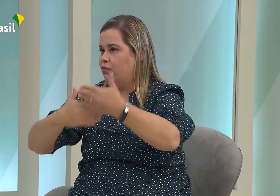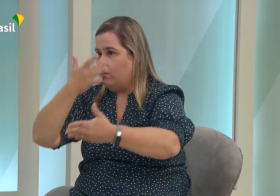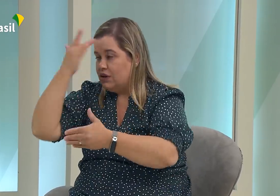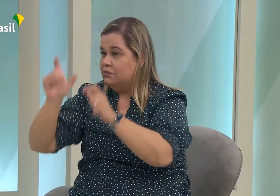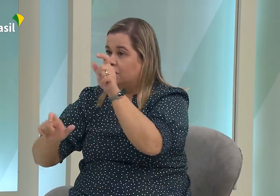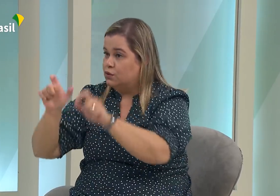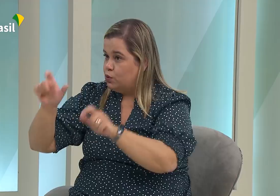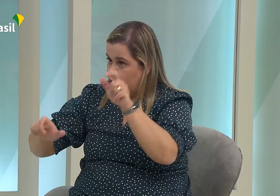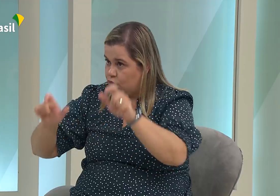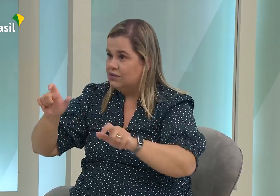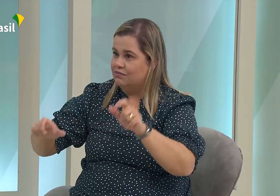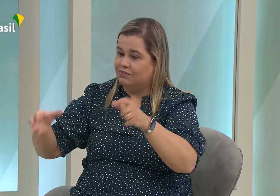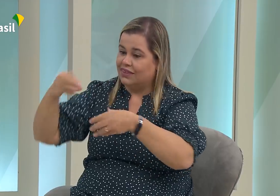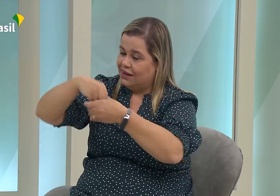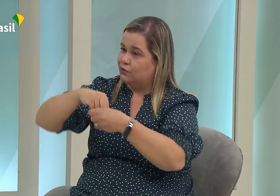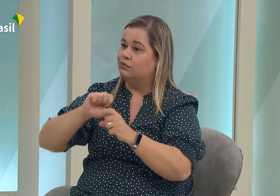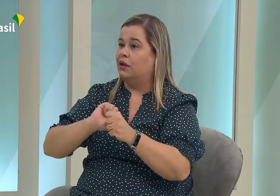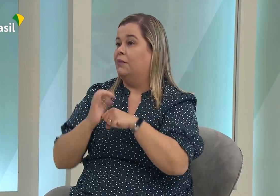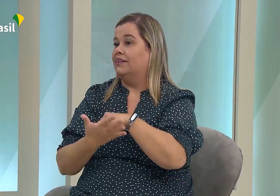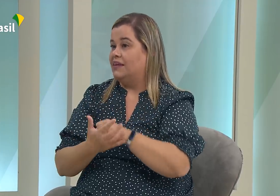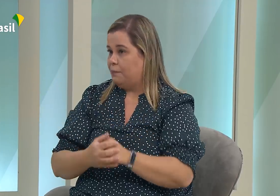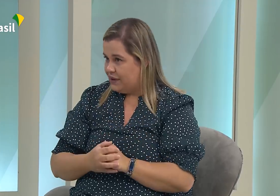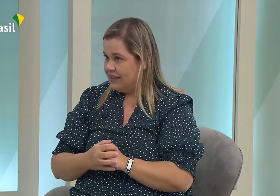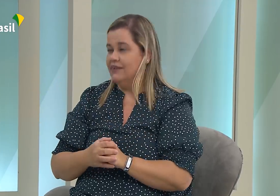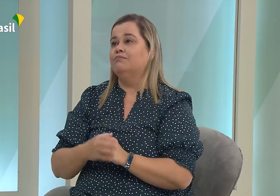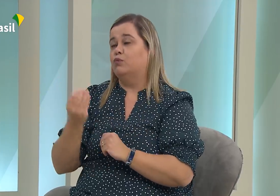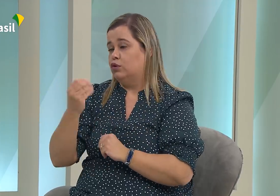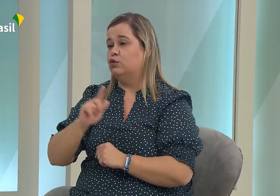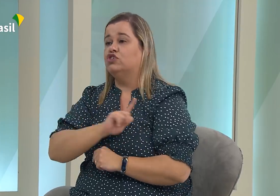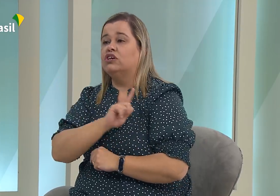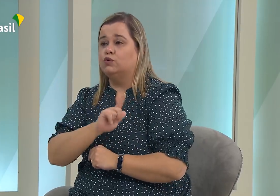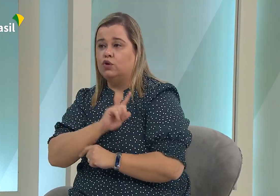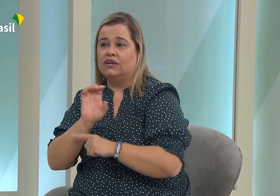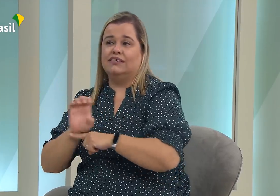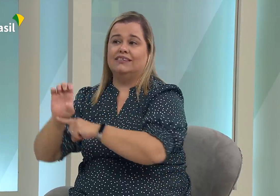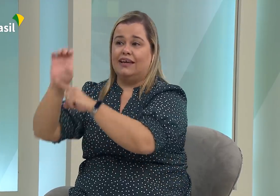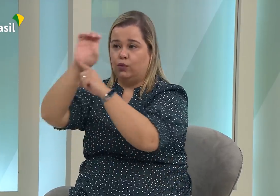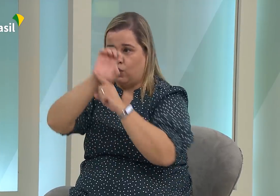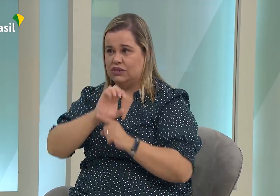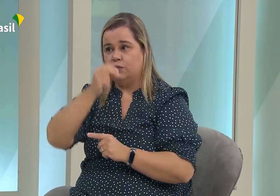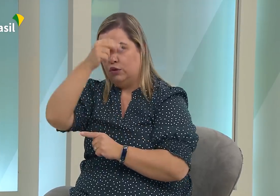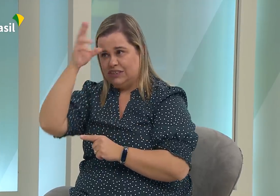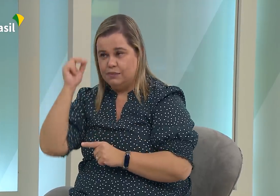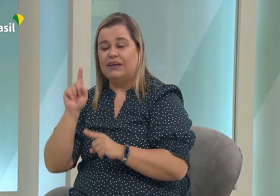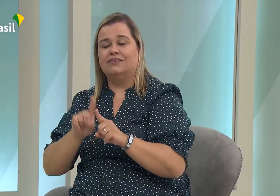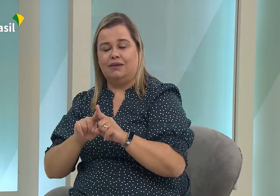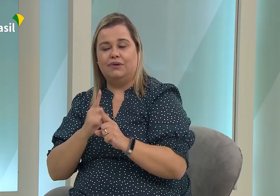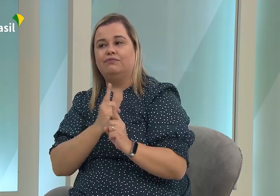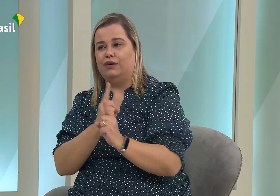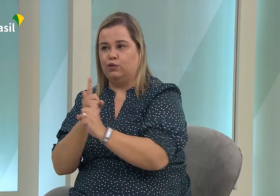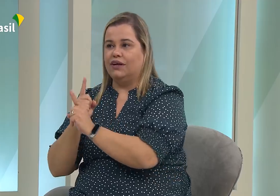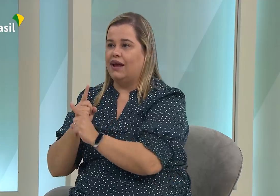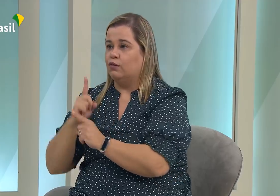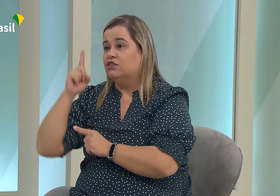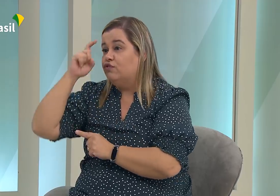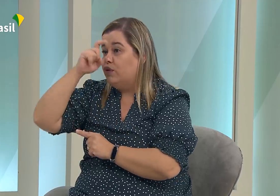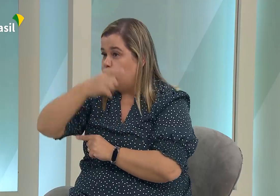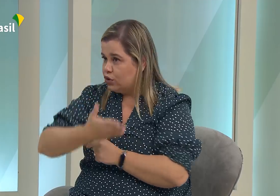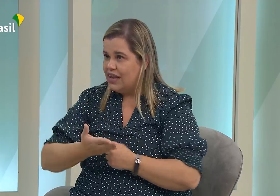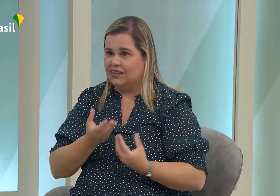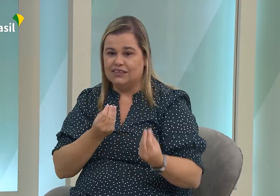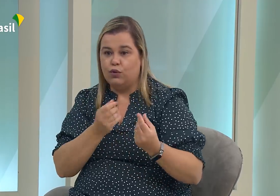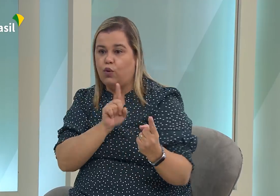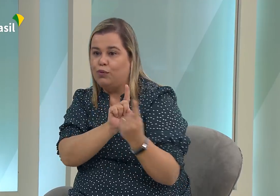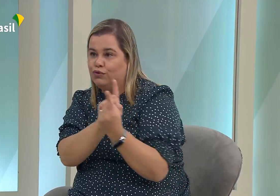também. Fomos em busca de informações nos estados para ver o que estava sendo feito. O que os gestores estaduais e